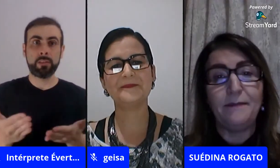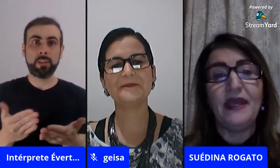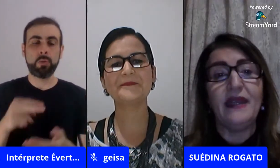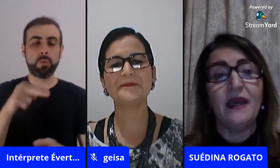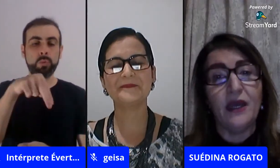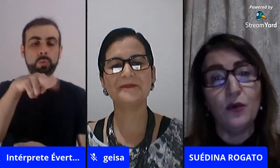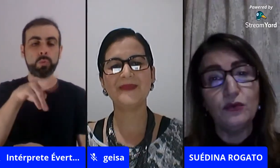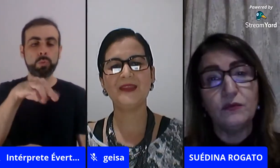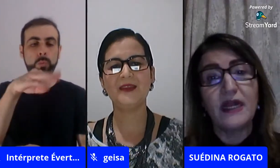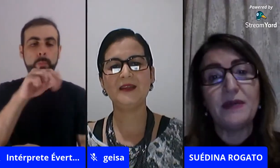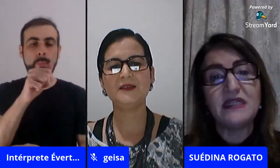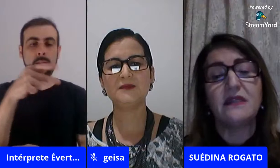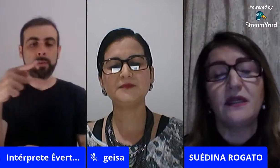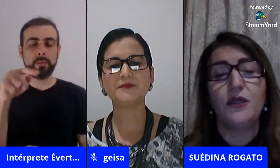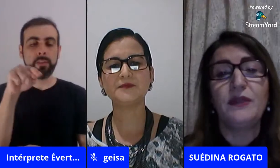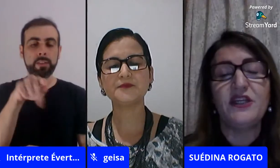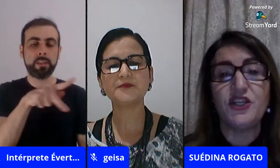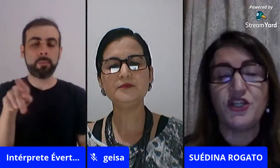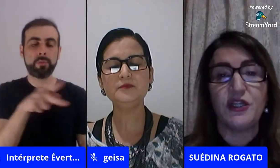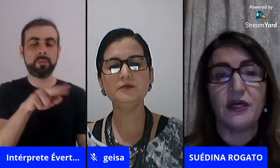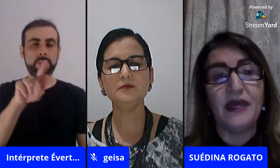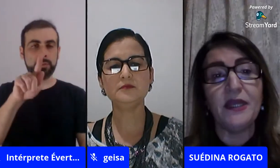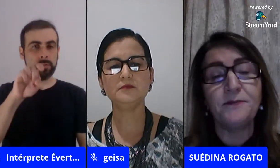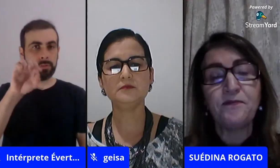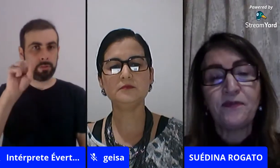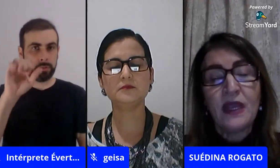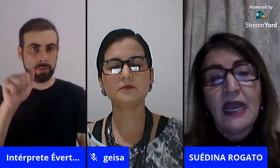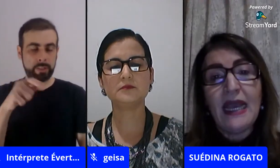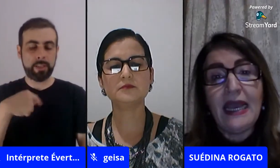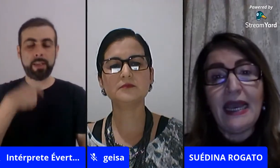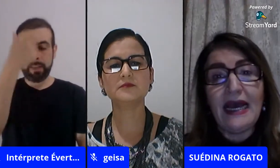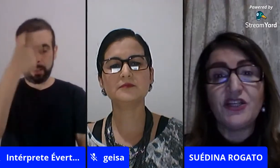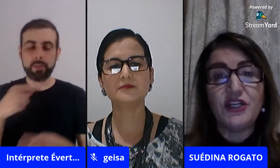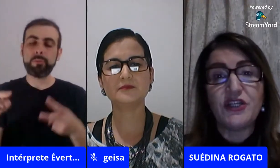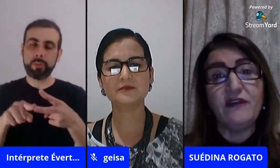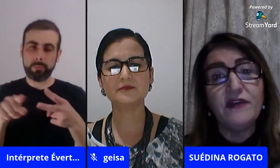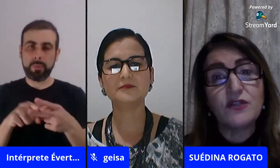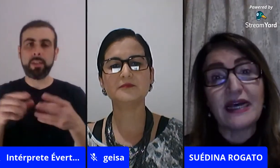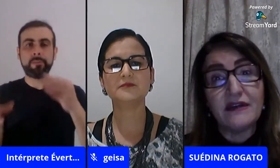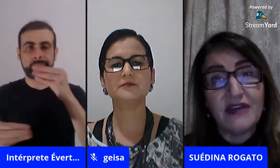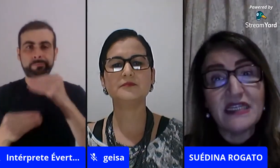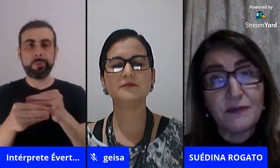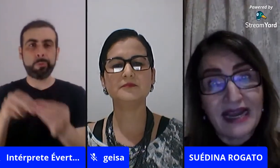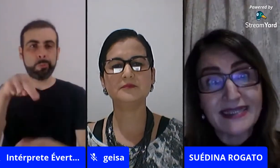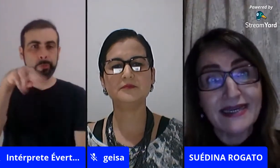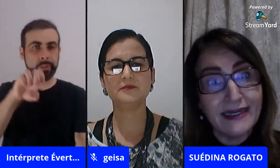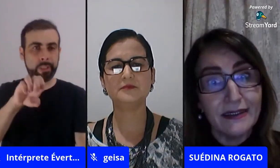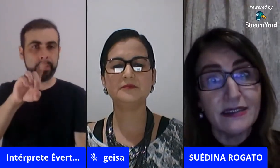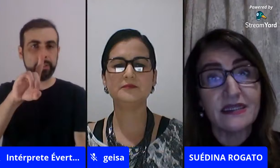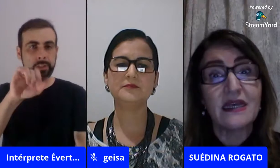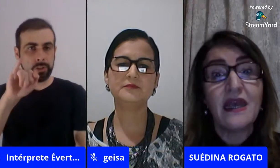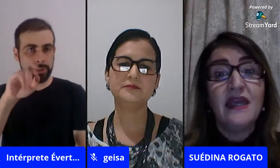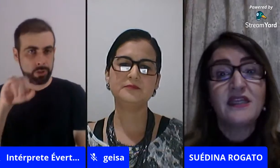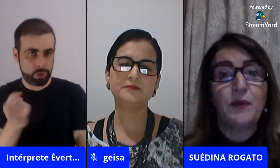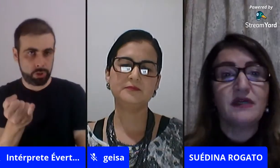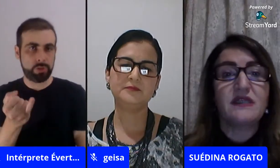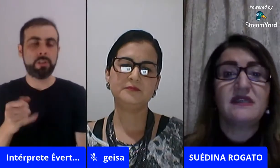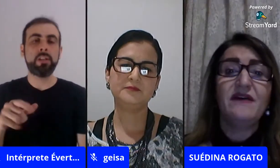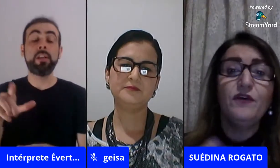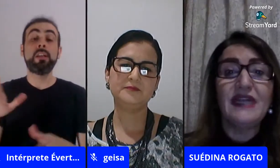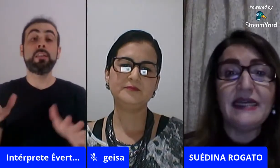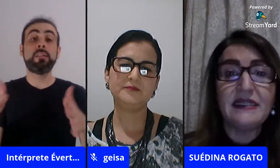que é o Núcleo Maria da Penha, eu representando aqui o NEDIGI também, a gente tem visto cada vez mais crianças